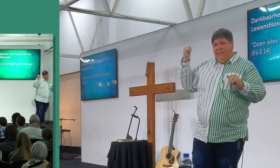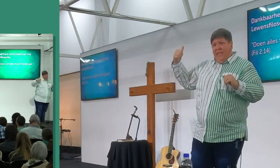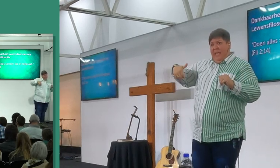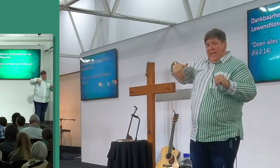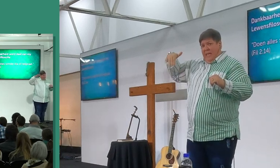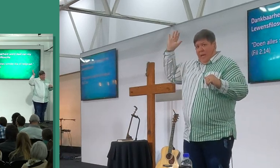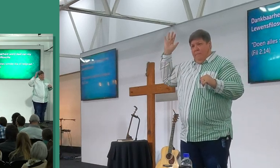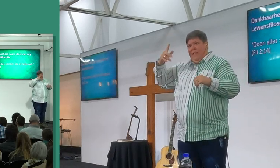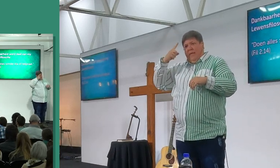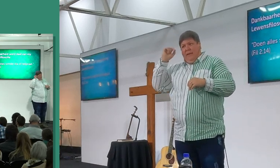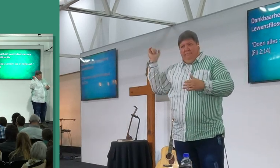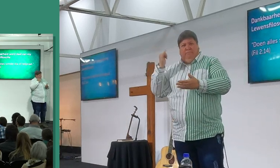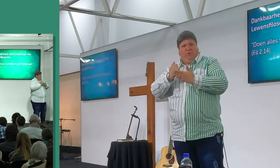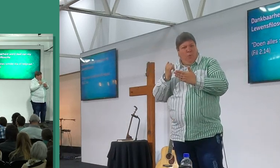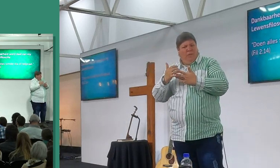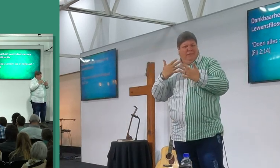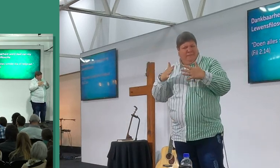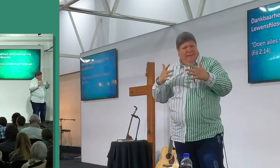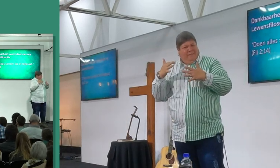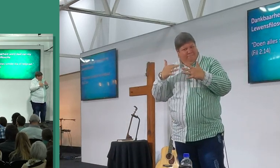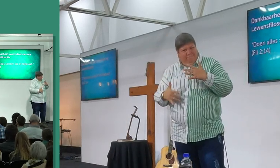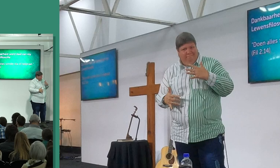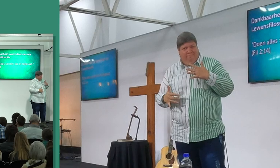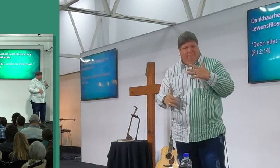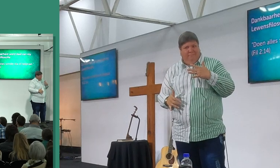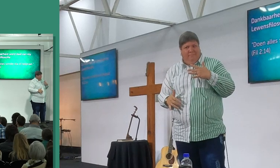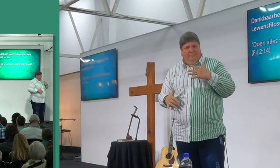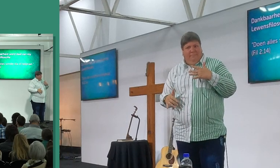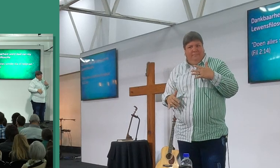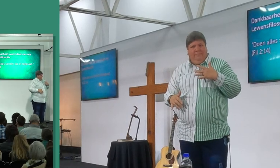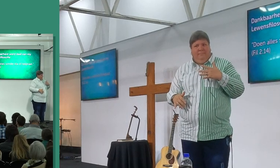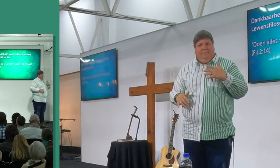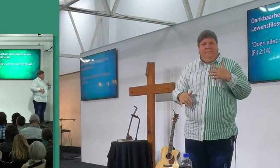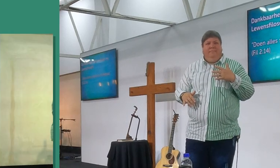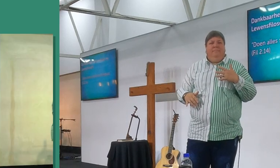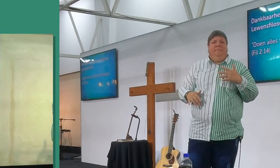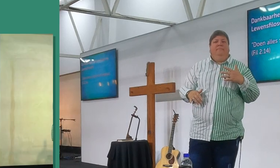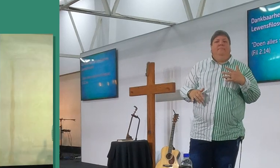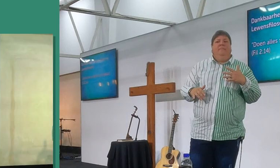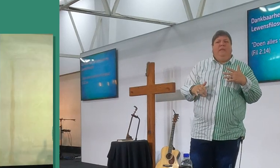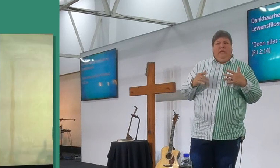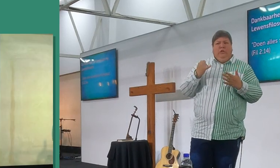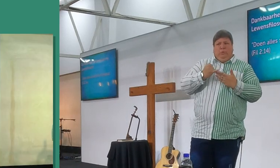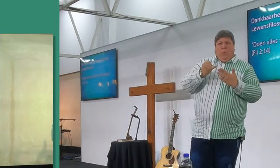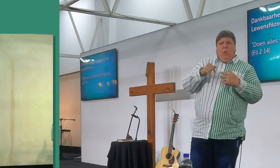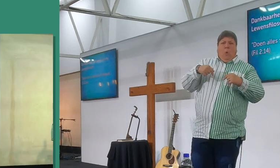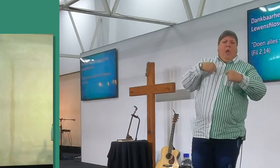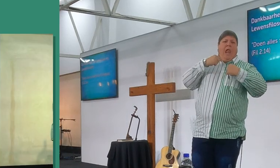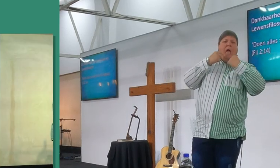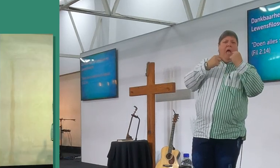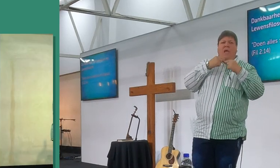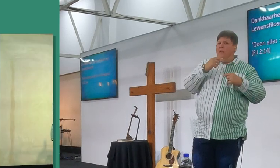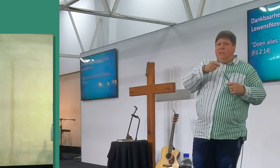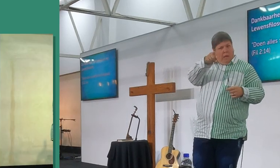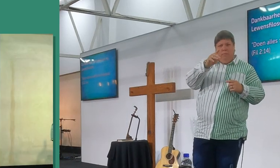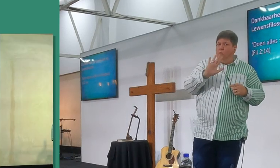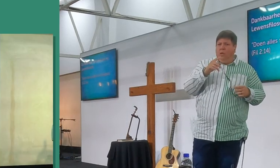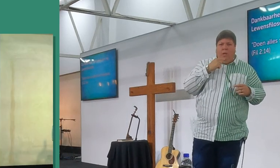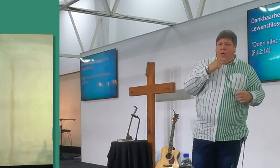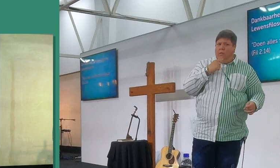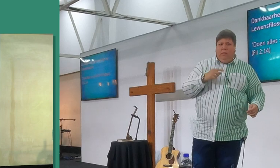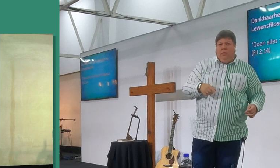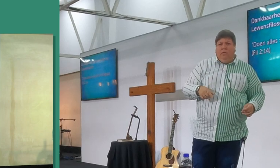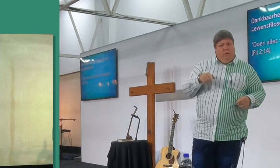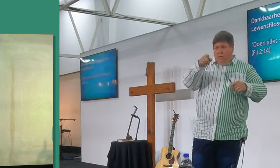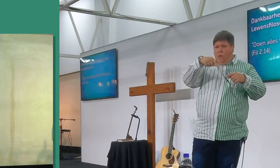weet my sondes is vergewe, denk jylle nie, is een sonde as ek kla nie, ek mag nie kla nie, ek mag